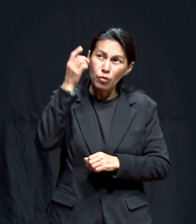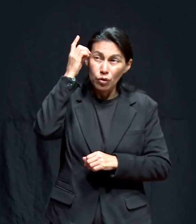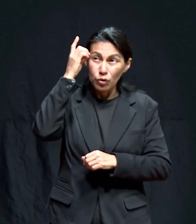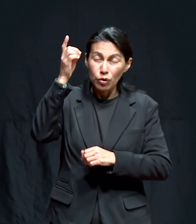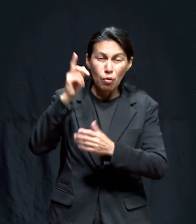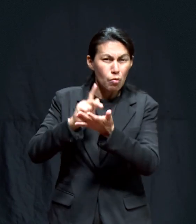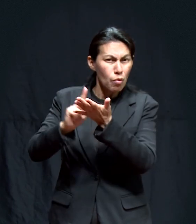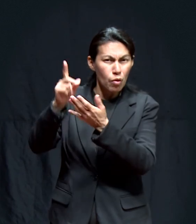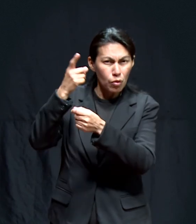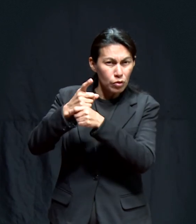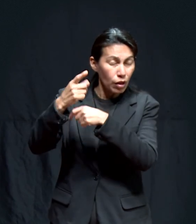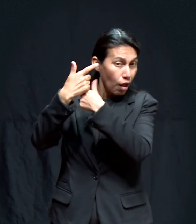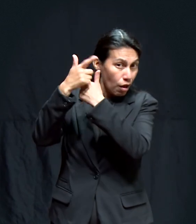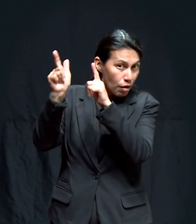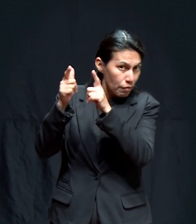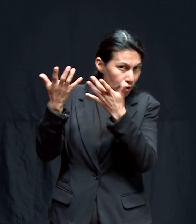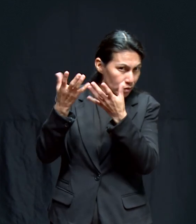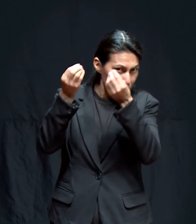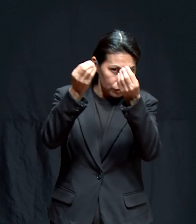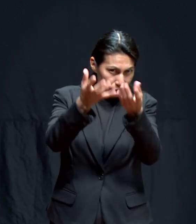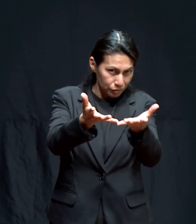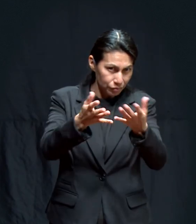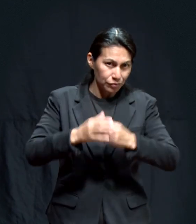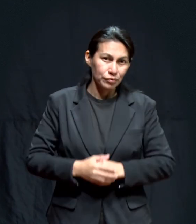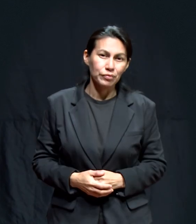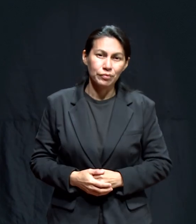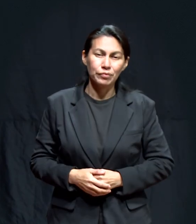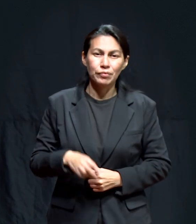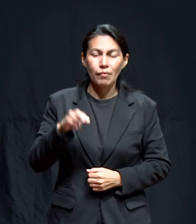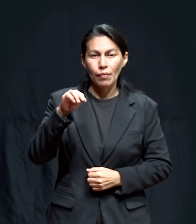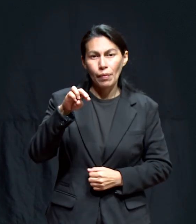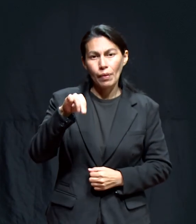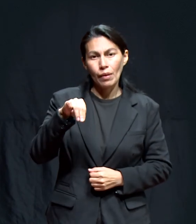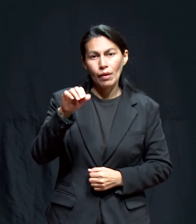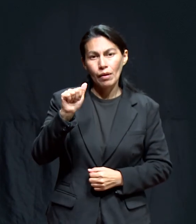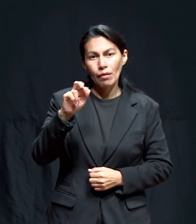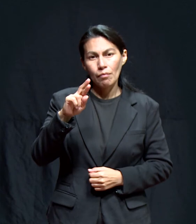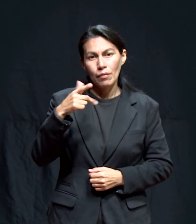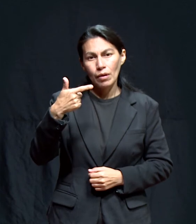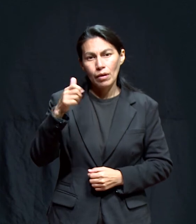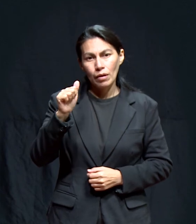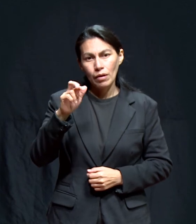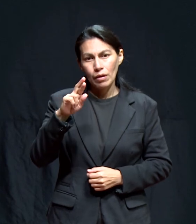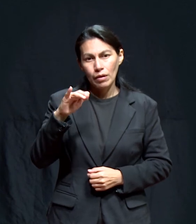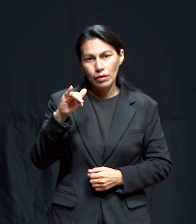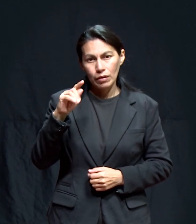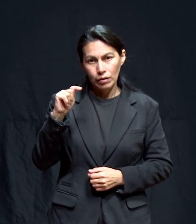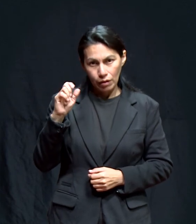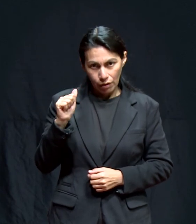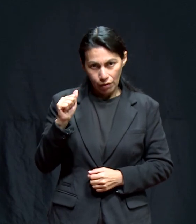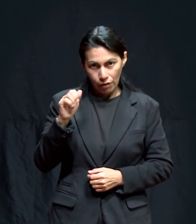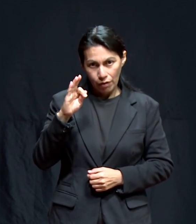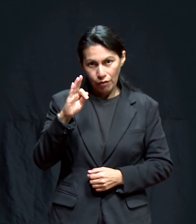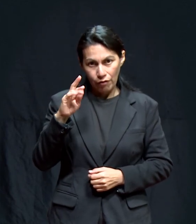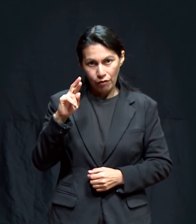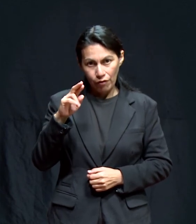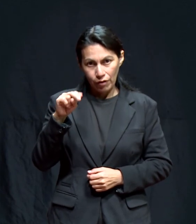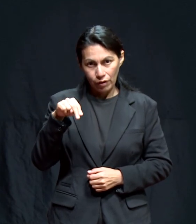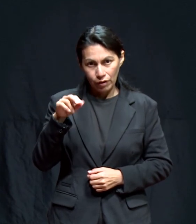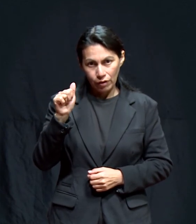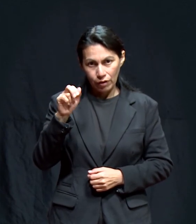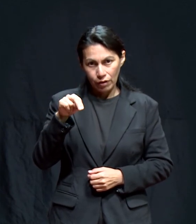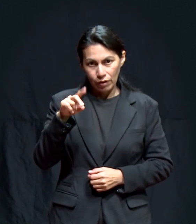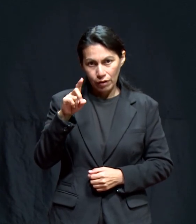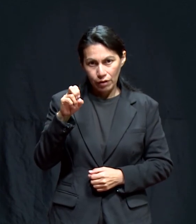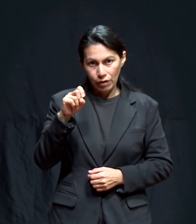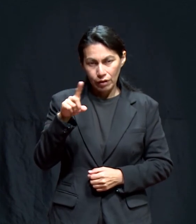voluntad Para que veas Su gloria Margarita Fernández Soy de Tulancingo Hidalgo Y pido oración